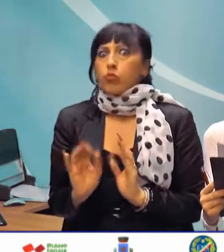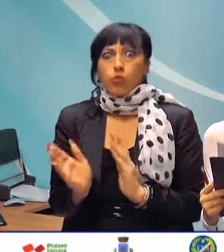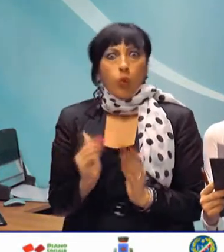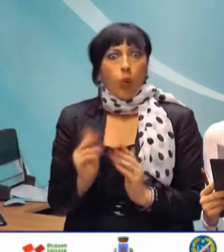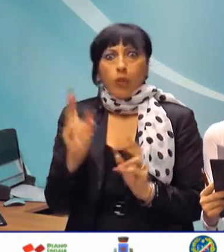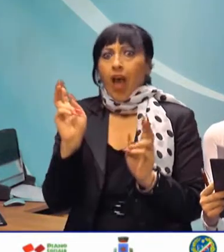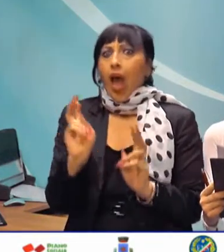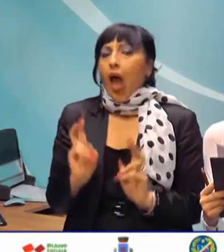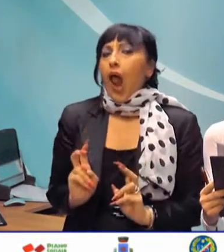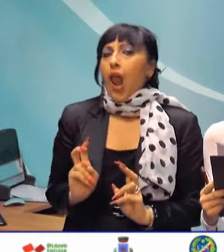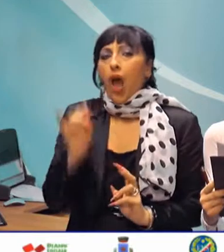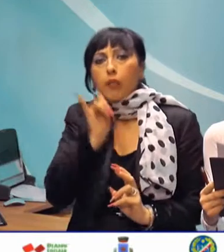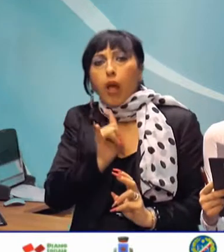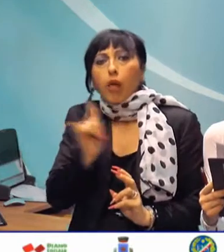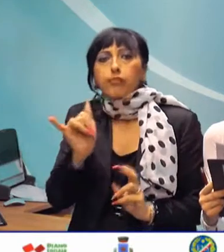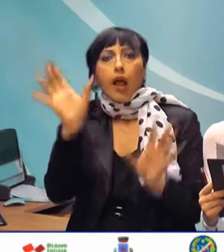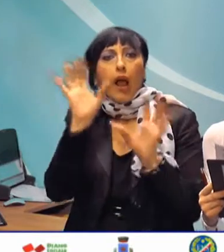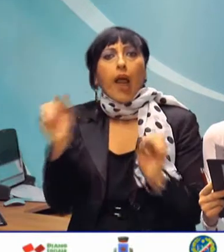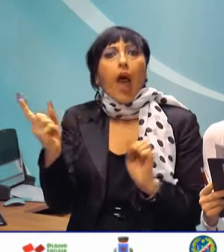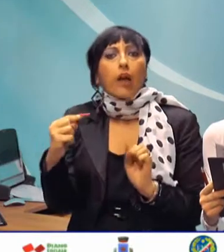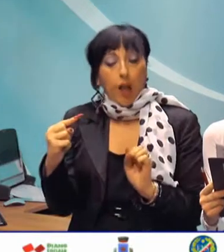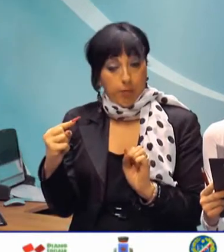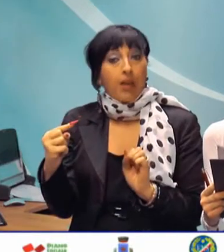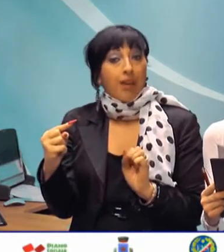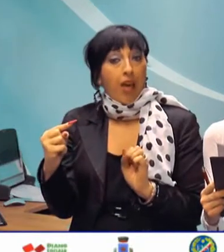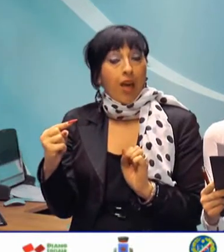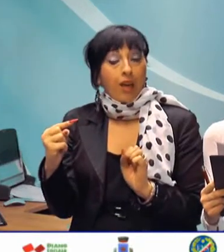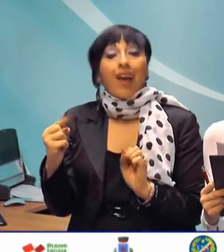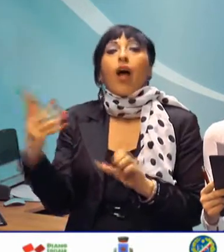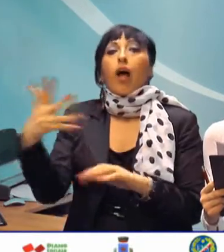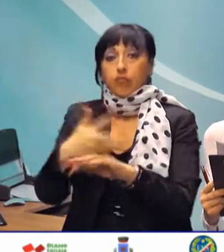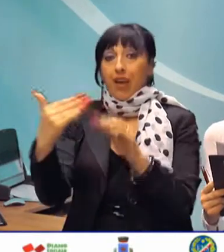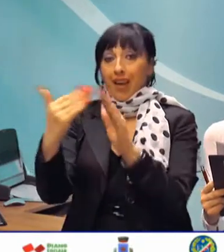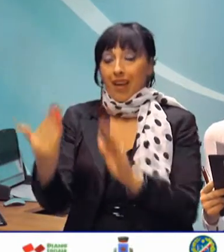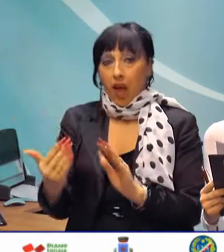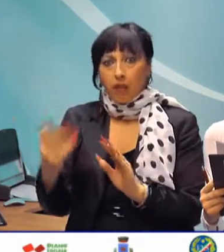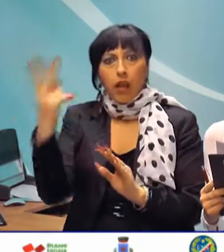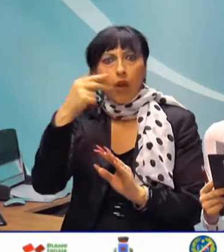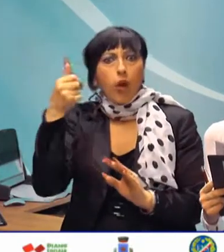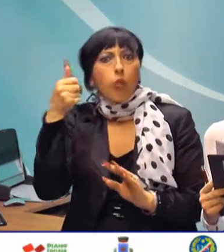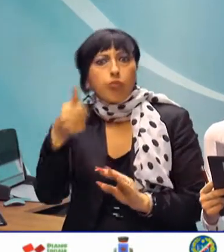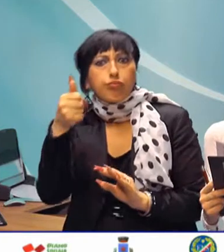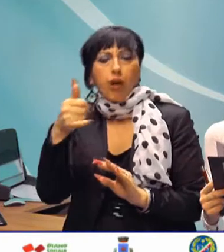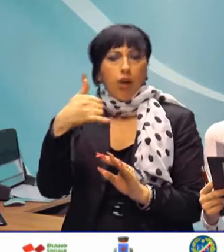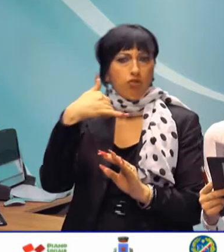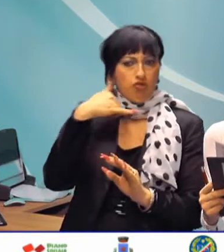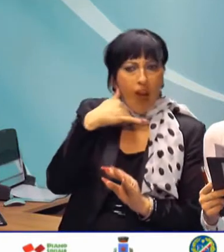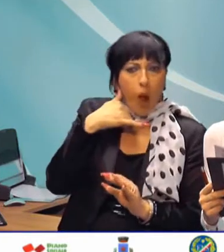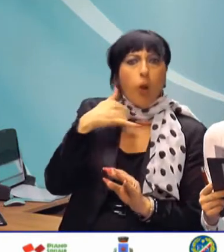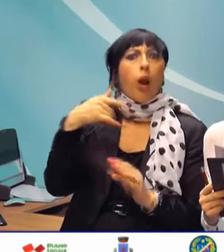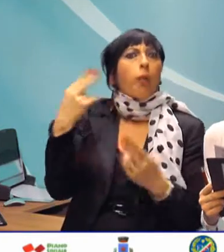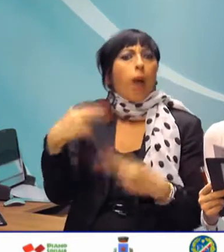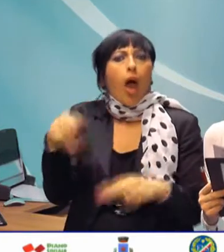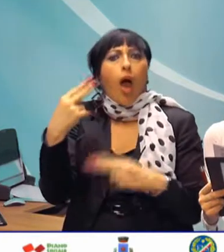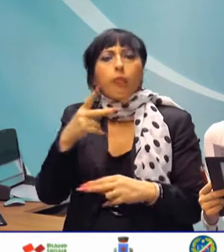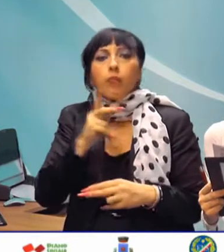l'allarme e chiamato i carabinieri. Il parroco non rispondeva neanche al cellulare e allora i fedeli